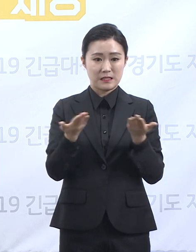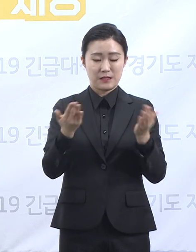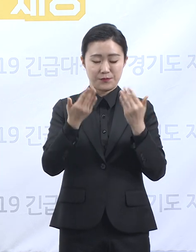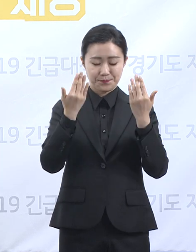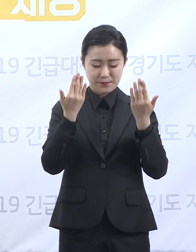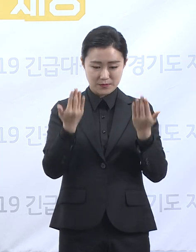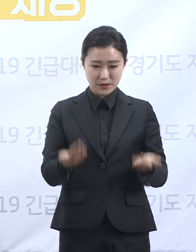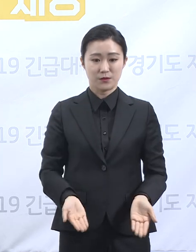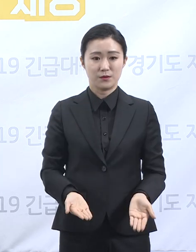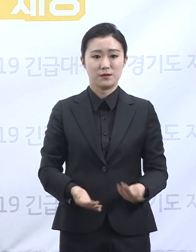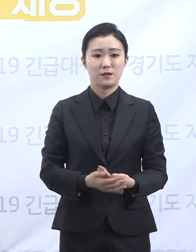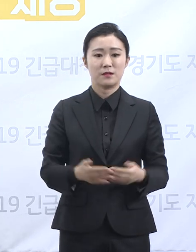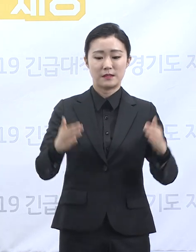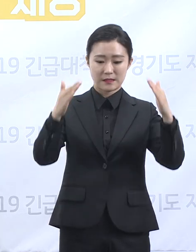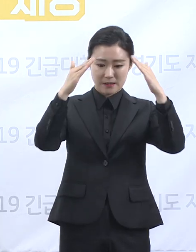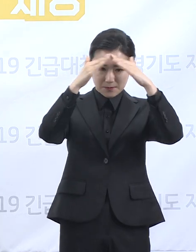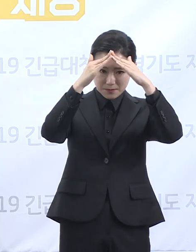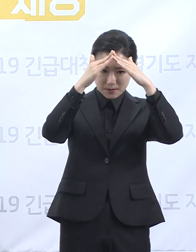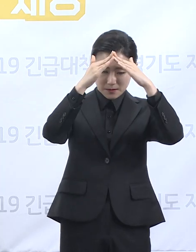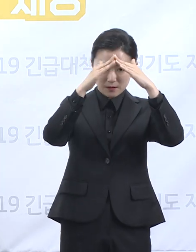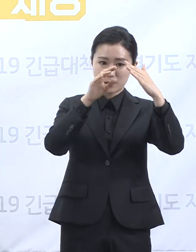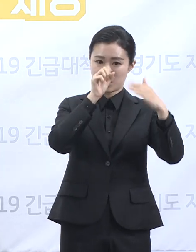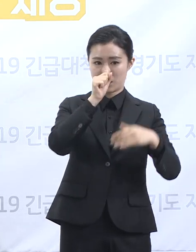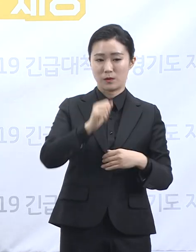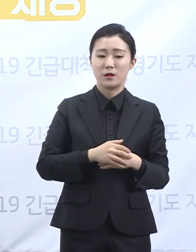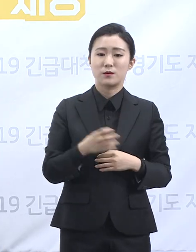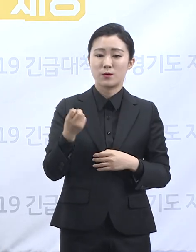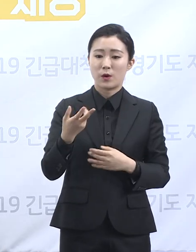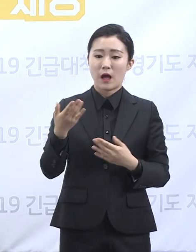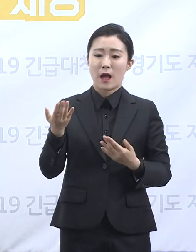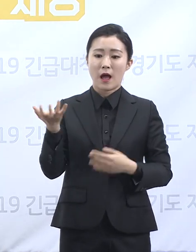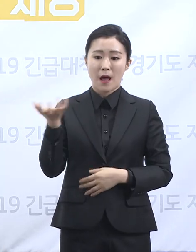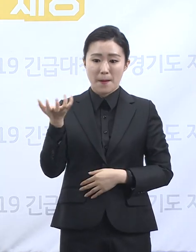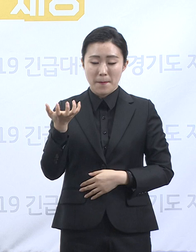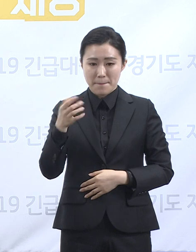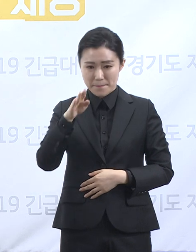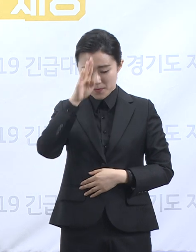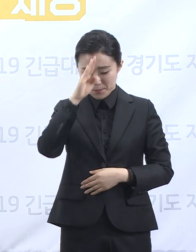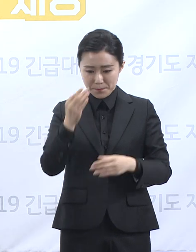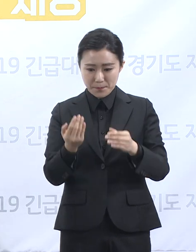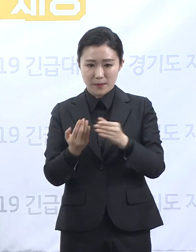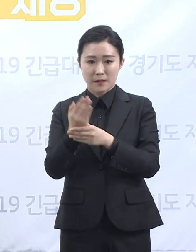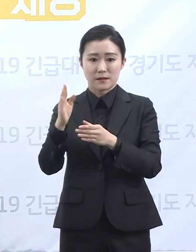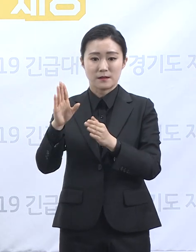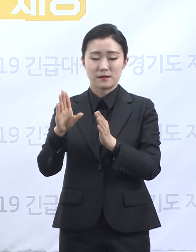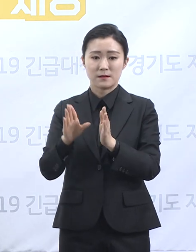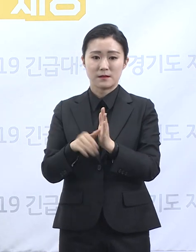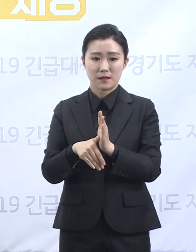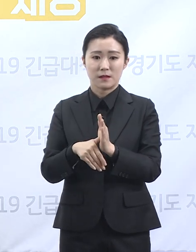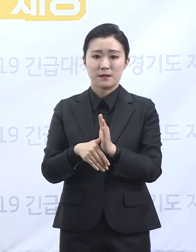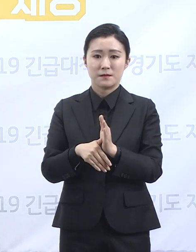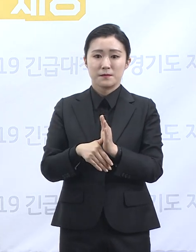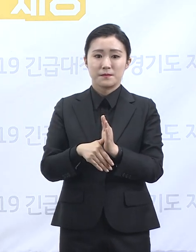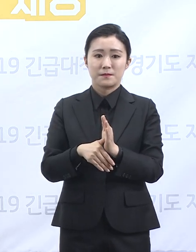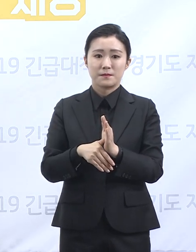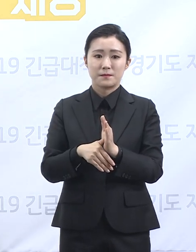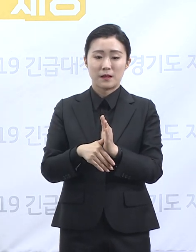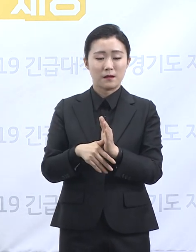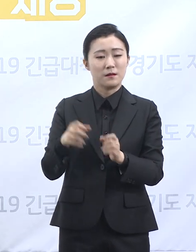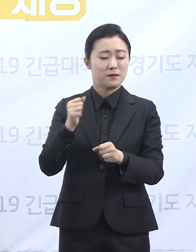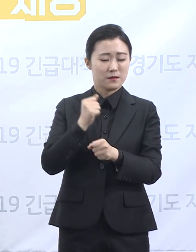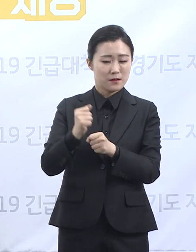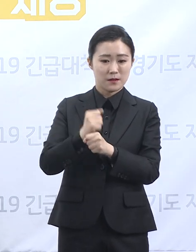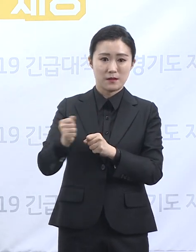안내에 따라 검사를 받아야 합니다. 아픈 사람이 발생한 학교, 직장, 다양한 사회적 커뮤니티들에선 너무 당황하지